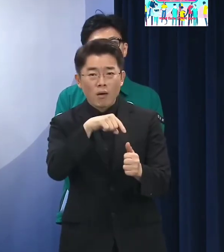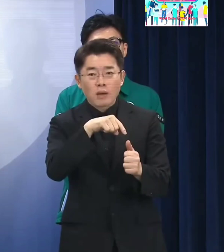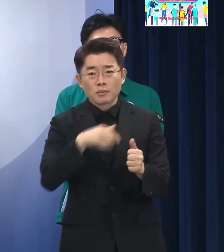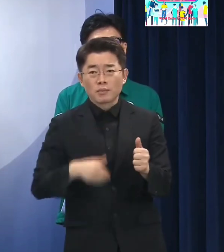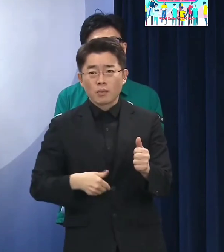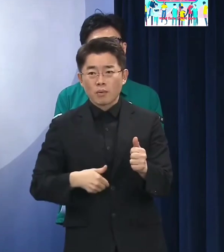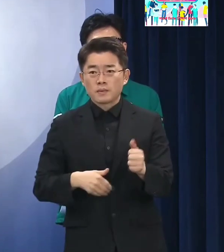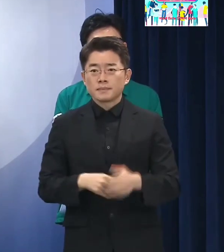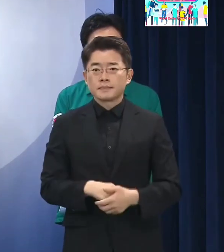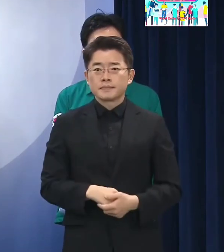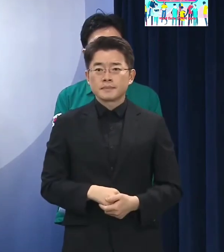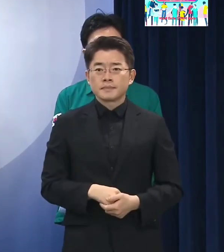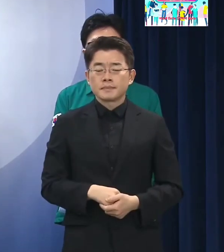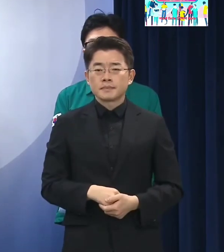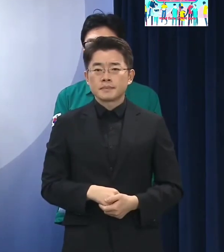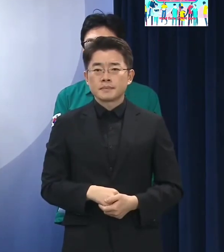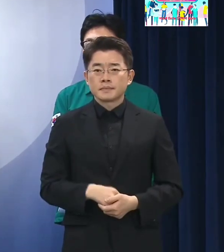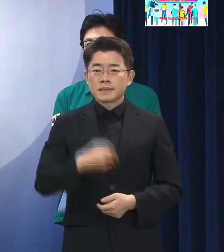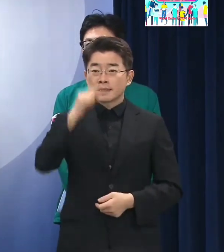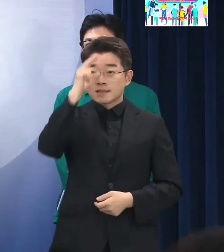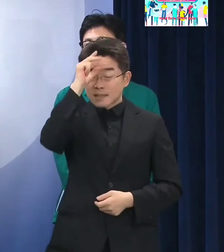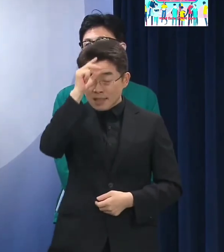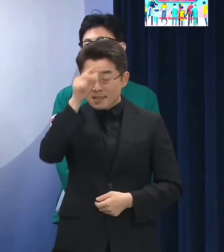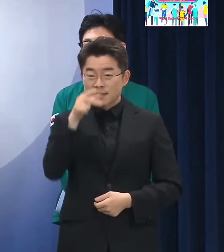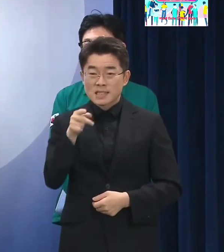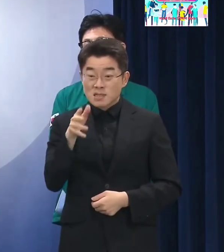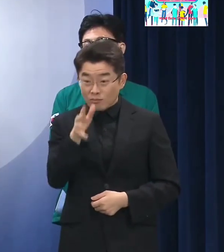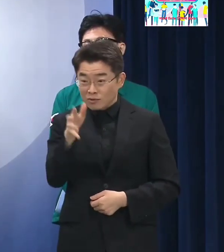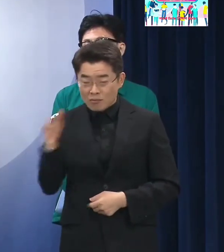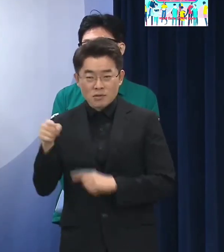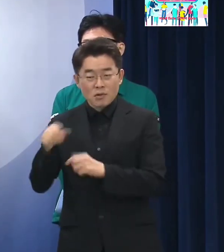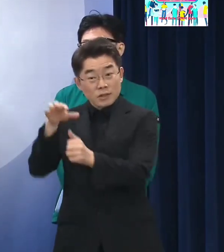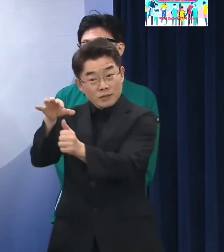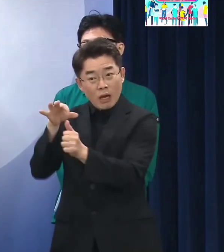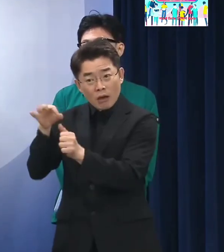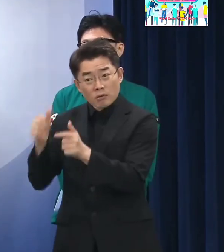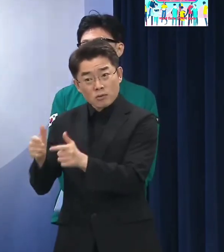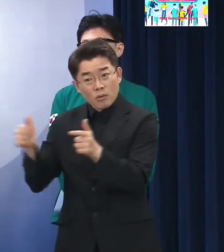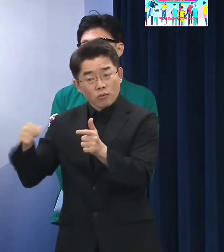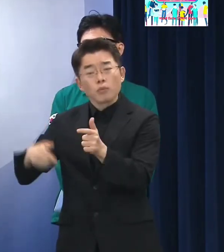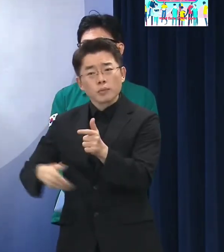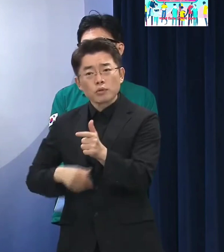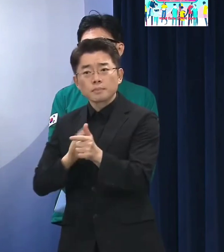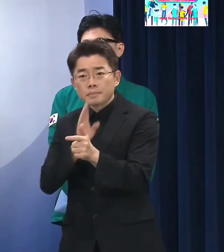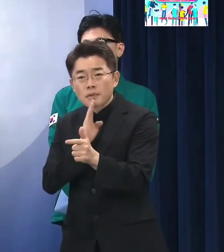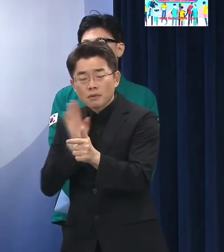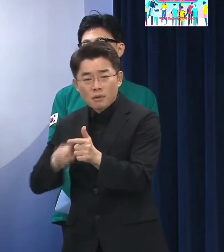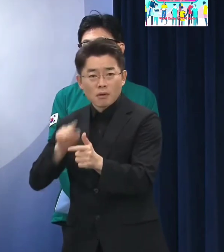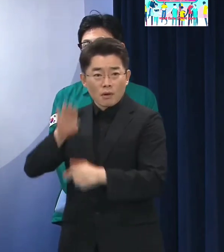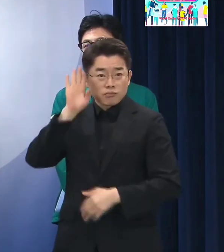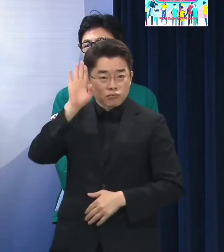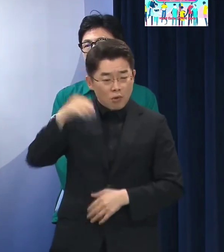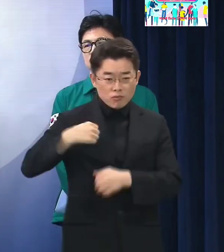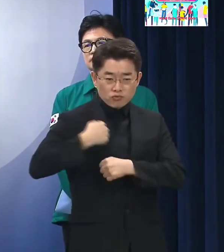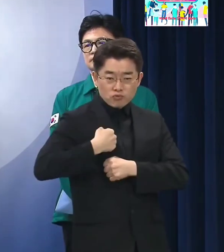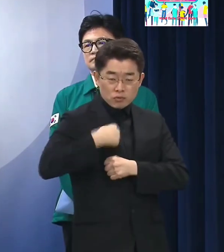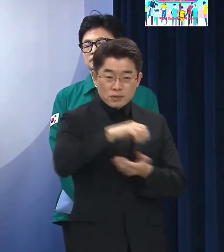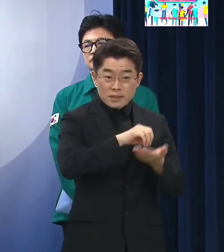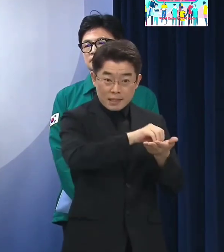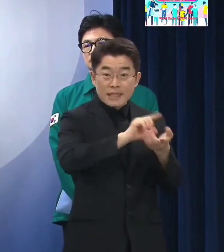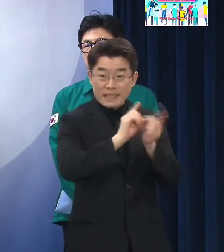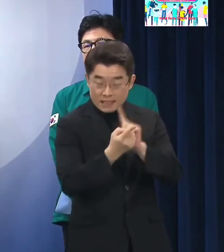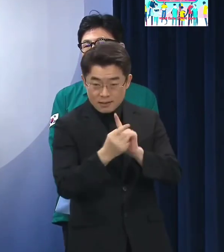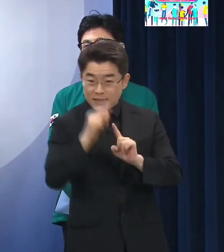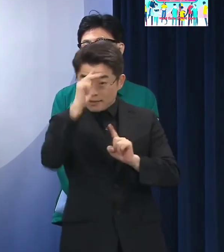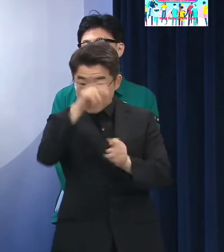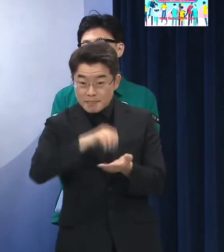직업경찰관을 늘리는 방안도 물론 대안이 될 수 있지만 그보다는 병력자원을 총리님께서 말씀하신 대로